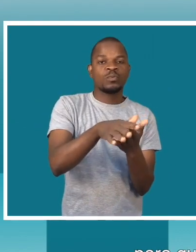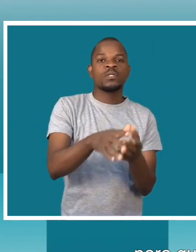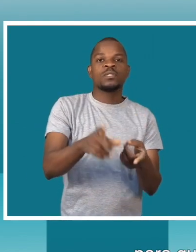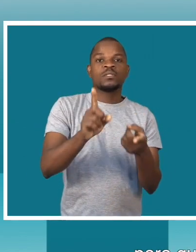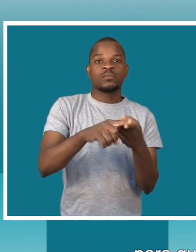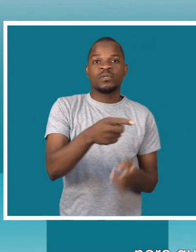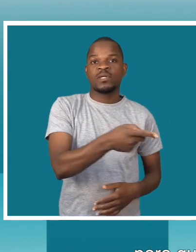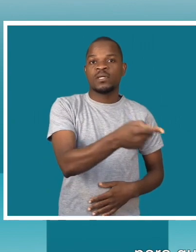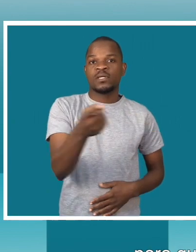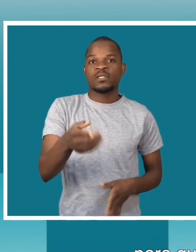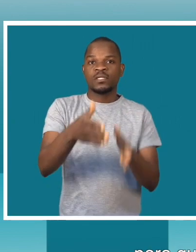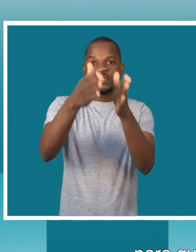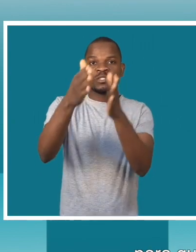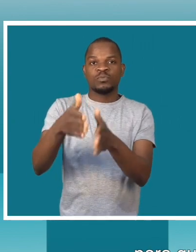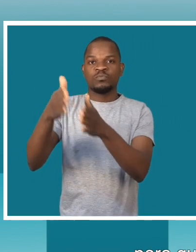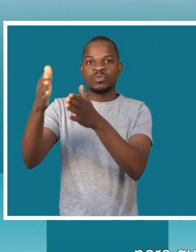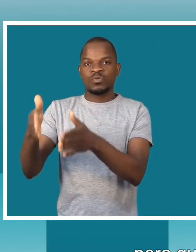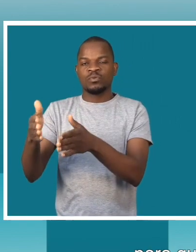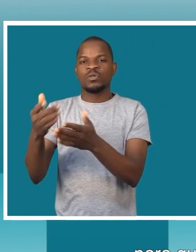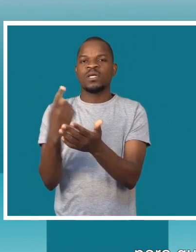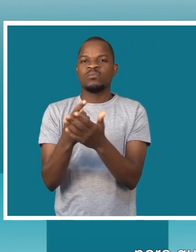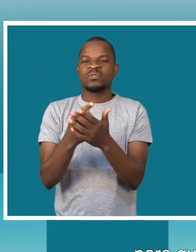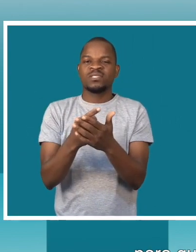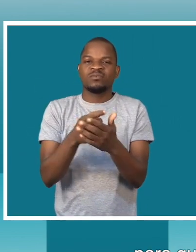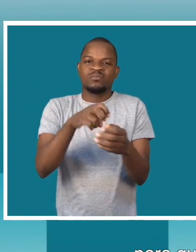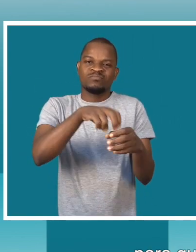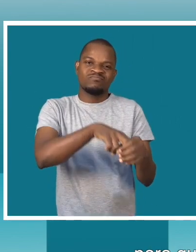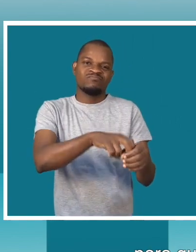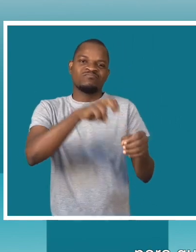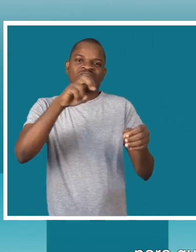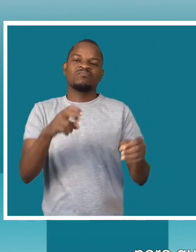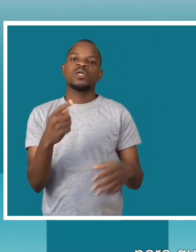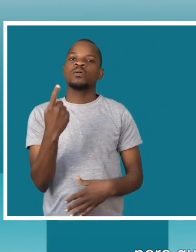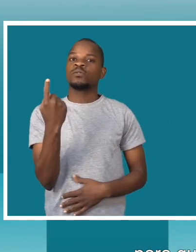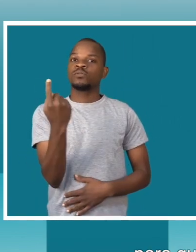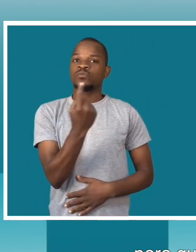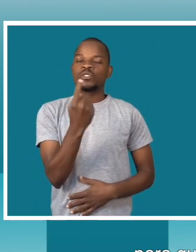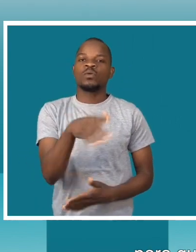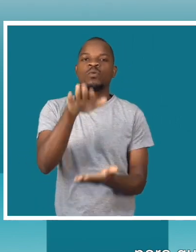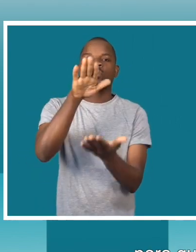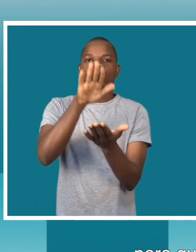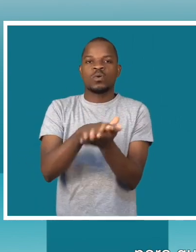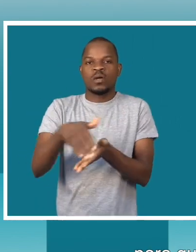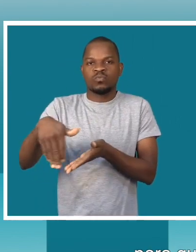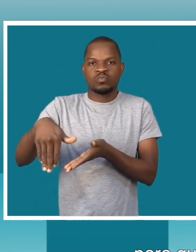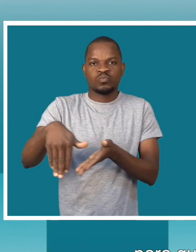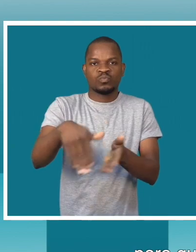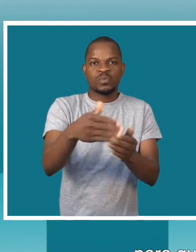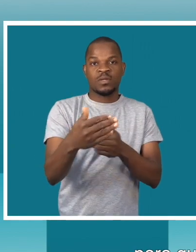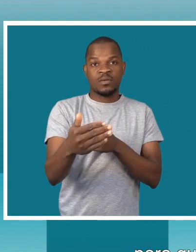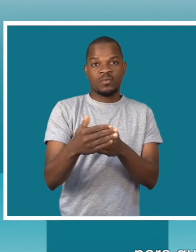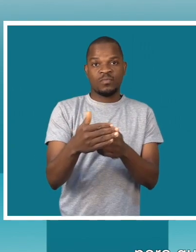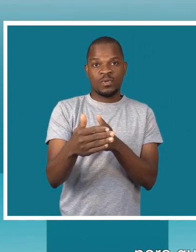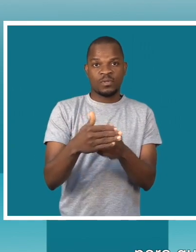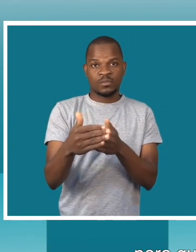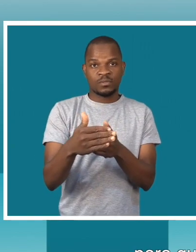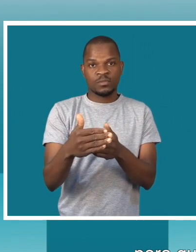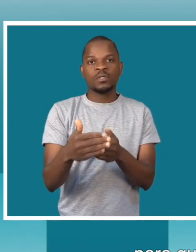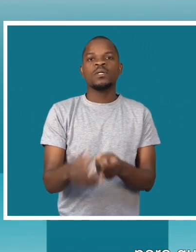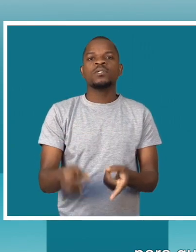os vendedores informais que se retirem de forma voluntária dos locais, ou seja, dos passeios,